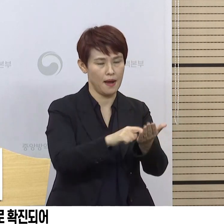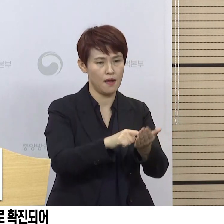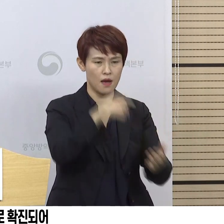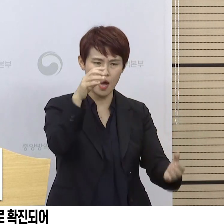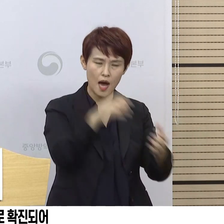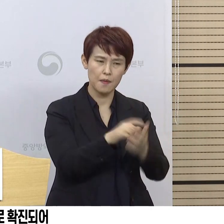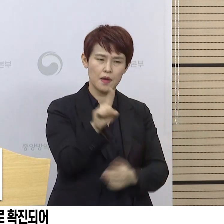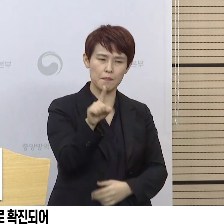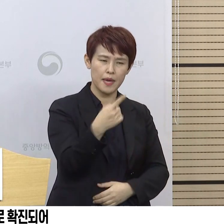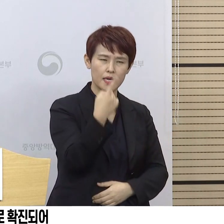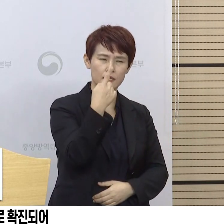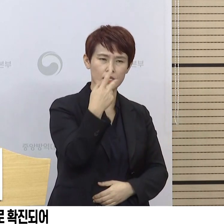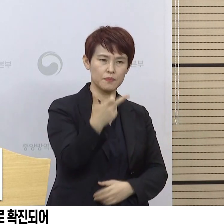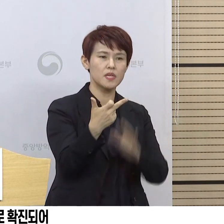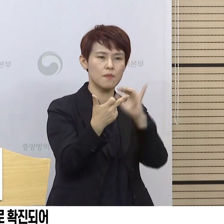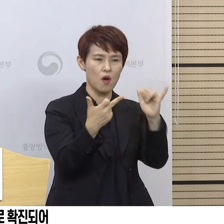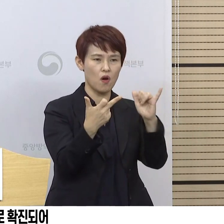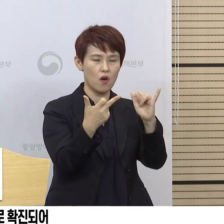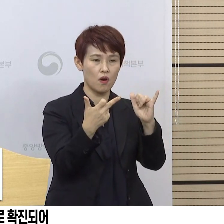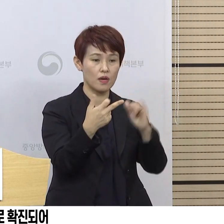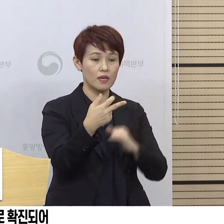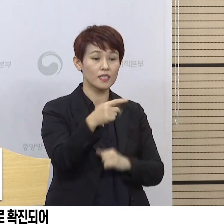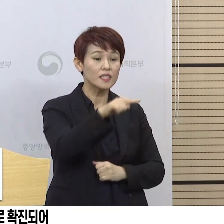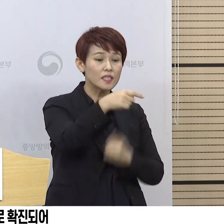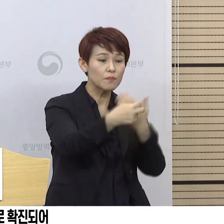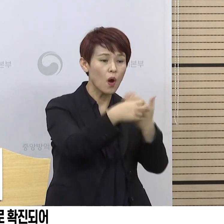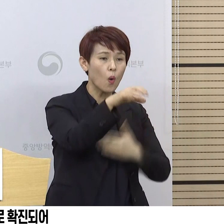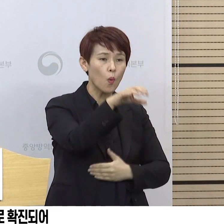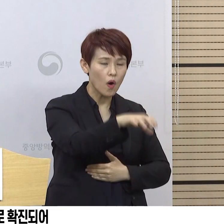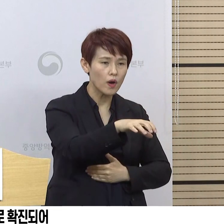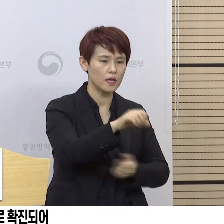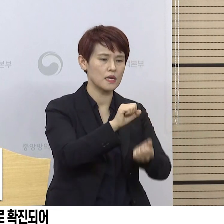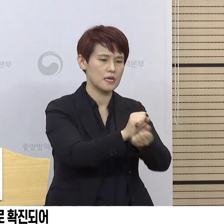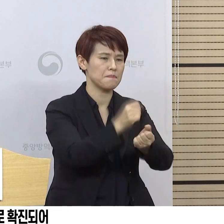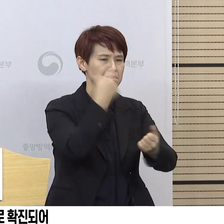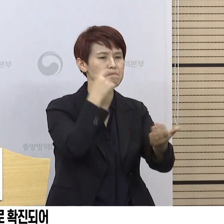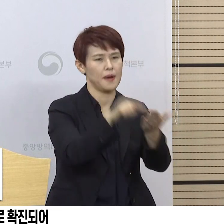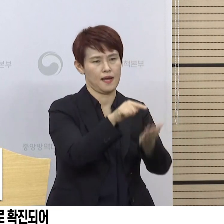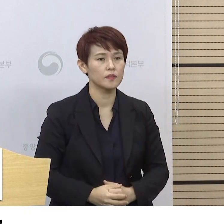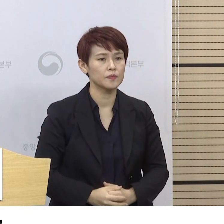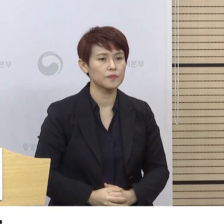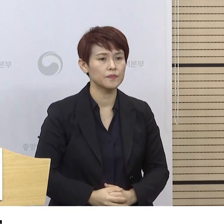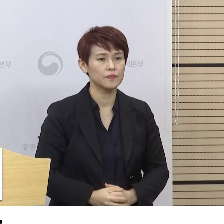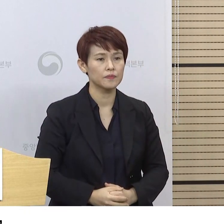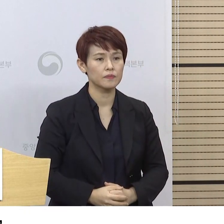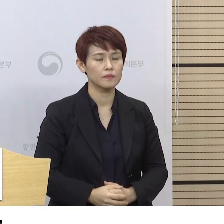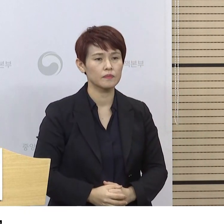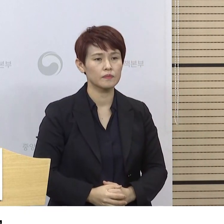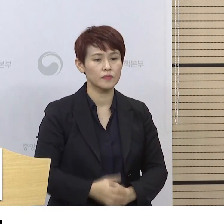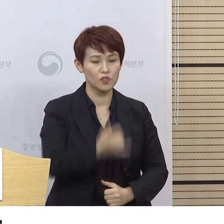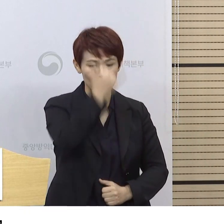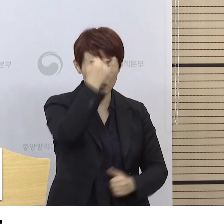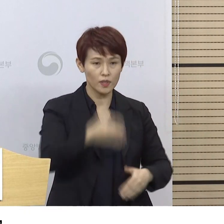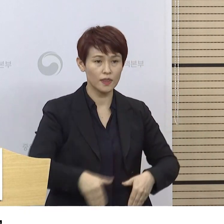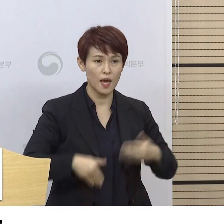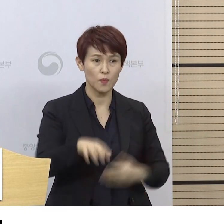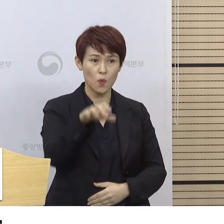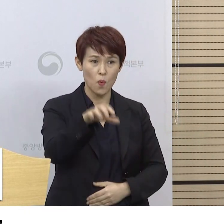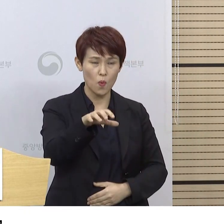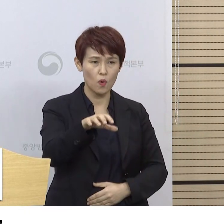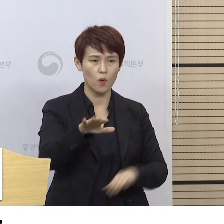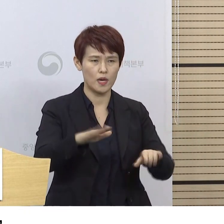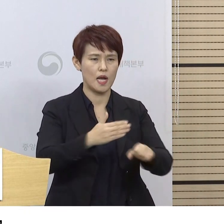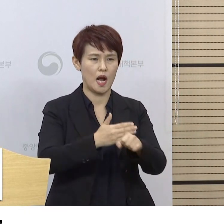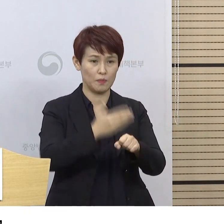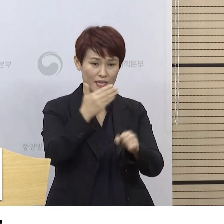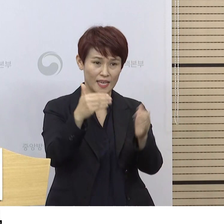117명이 청도 대남병원 관련 사례로 확인이 되었습니다. 충남 지역에서는 금일 오전